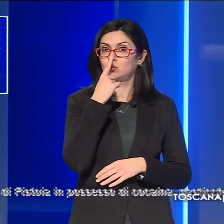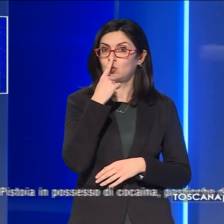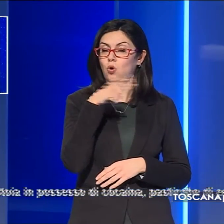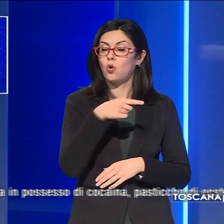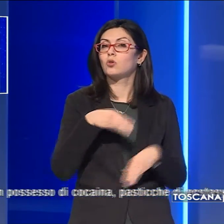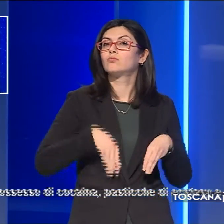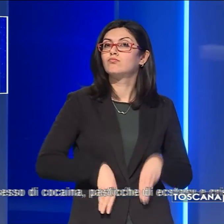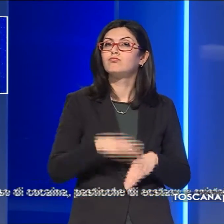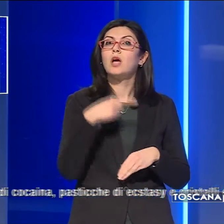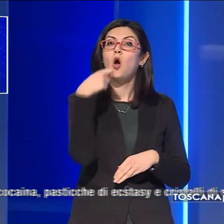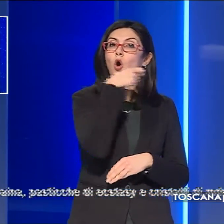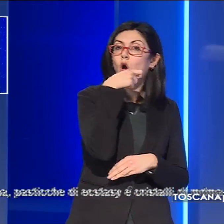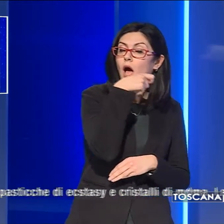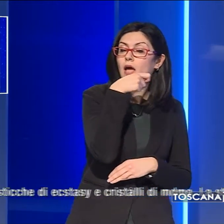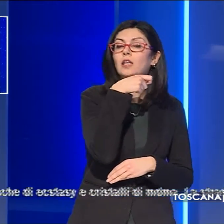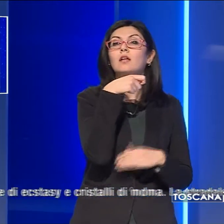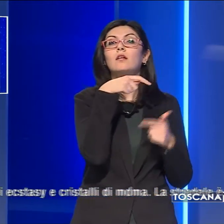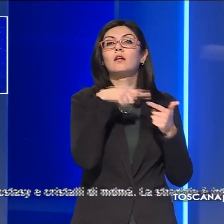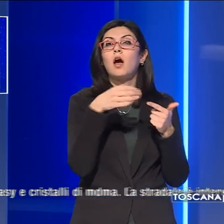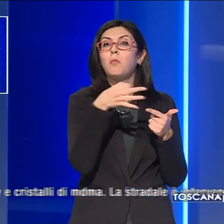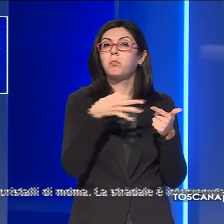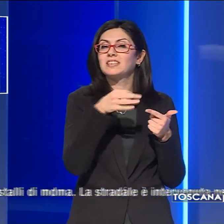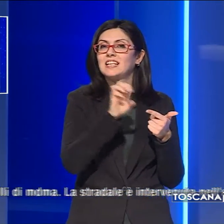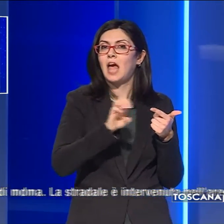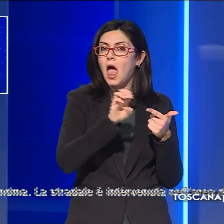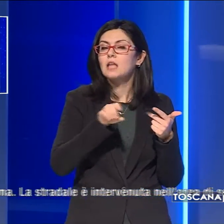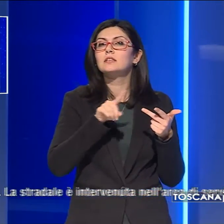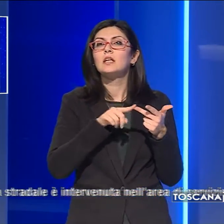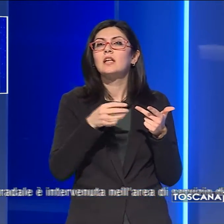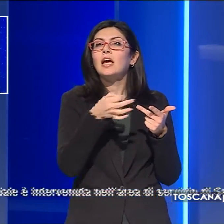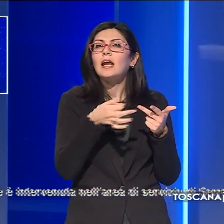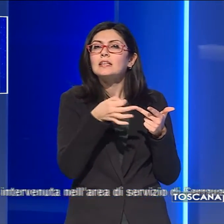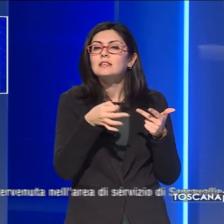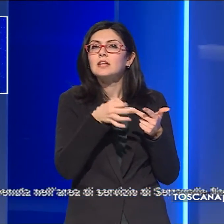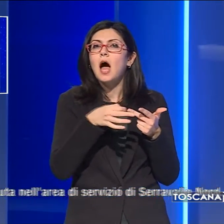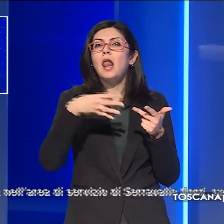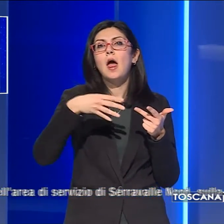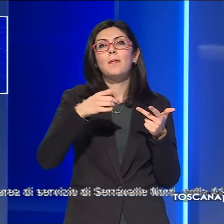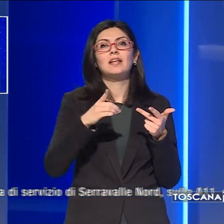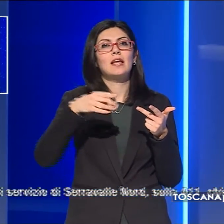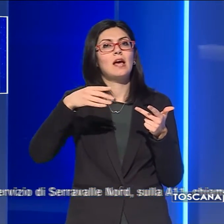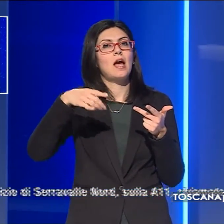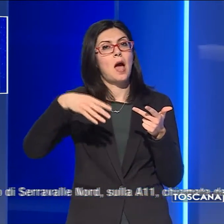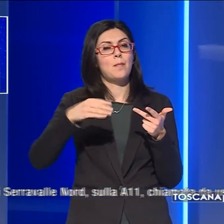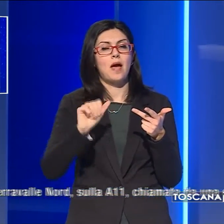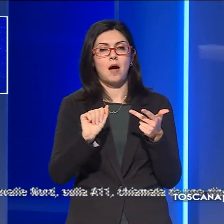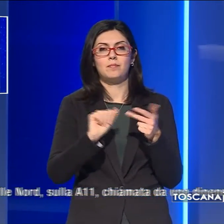possesso di cocaine, pasticche di ecstasi e cristalli di MDMA.